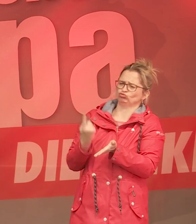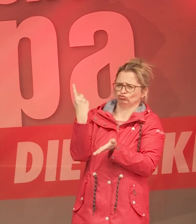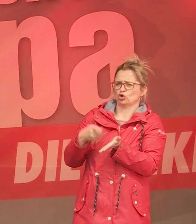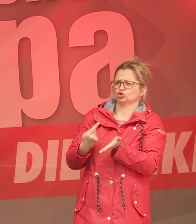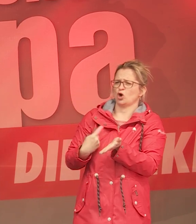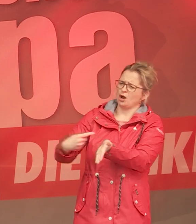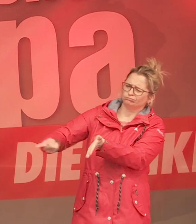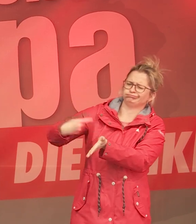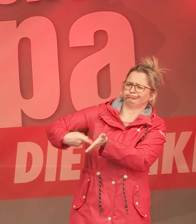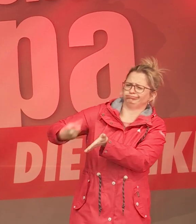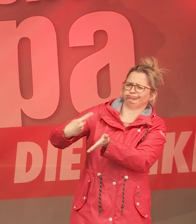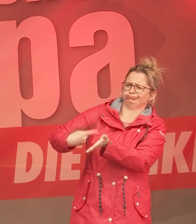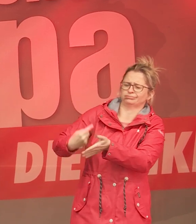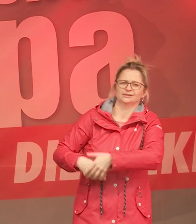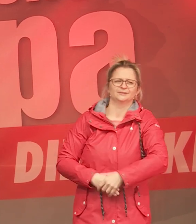werden.